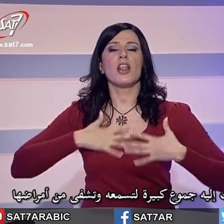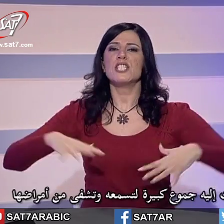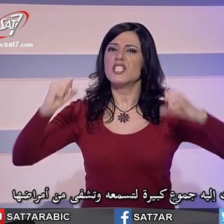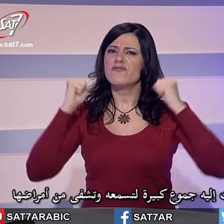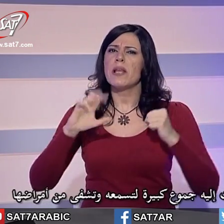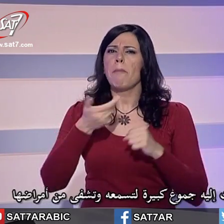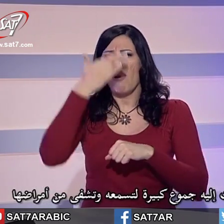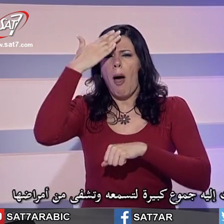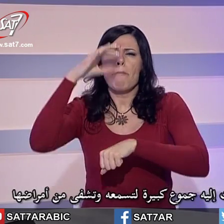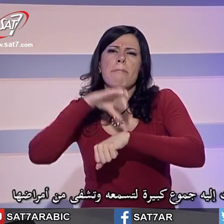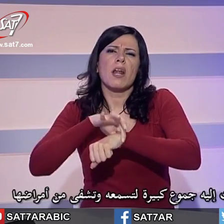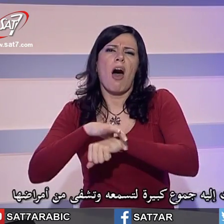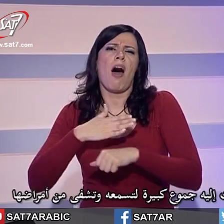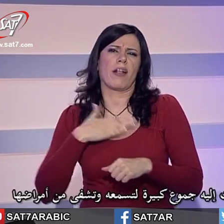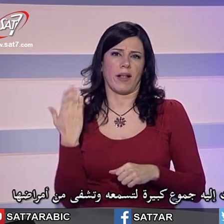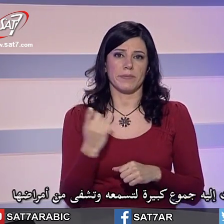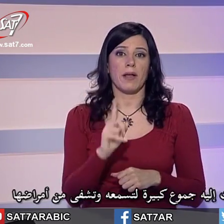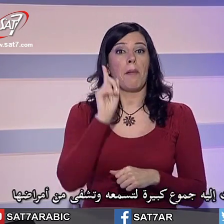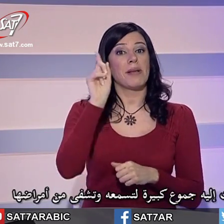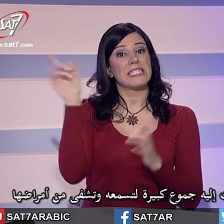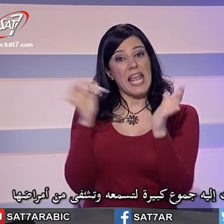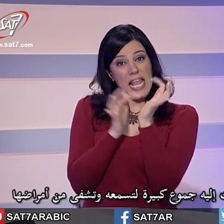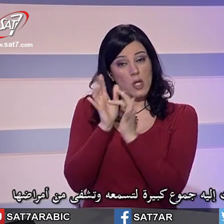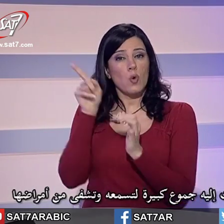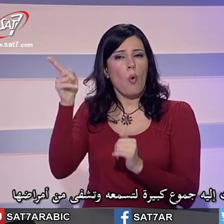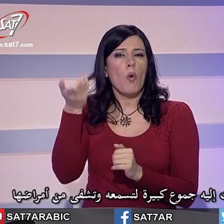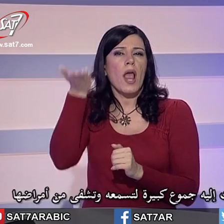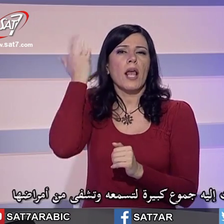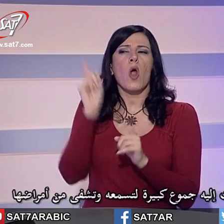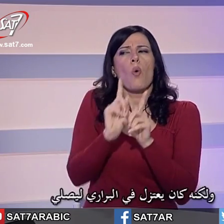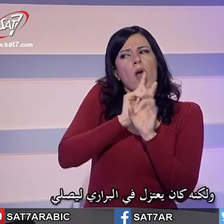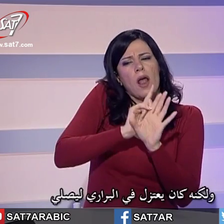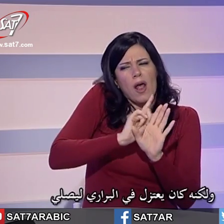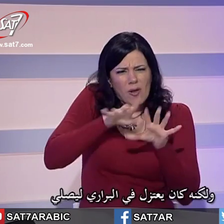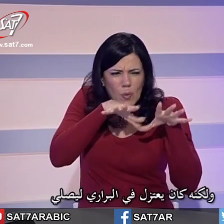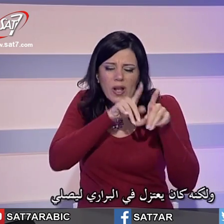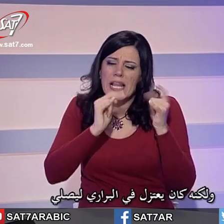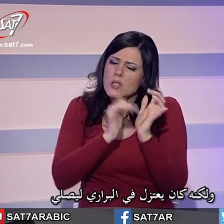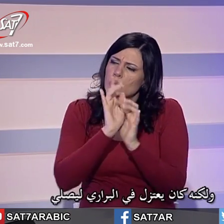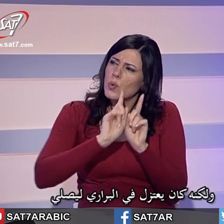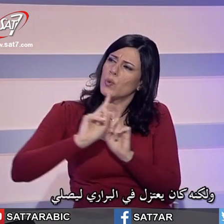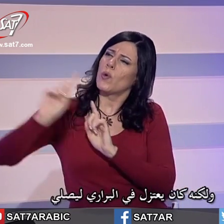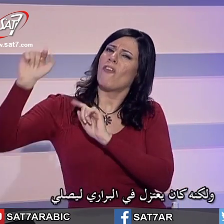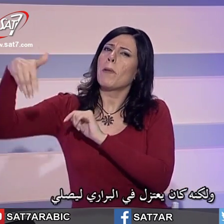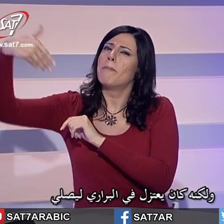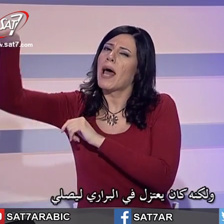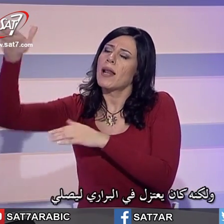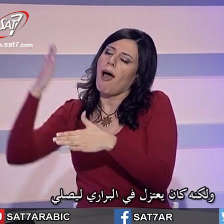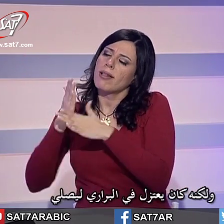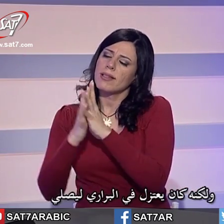وتشفى من أمراضها ولكنه كان يعتزل في البرار ليصلي ترجمة